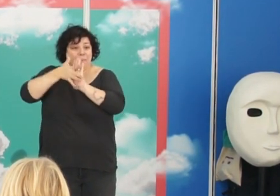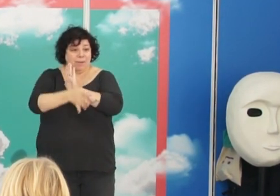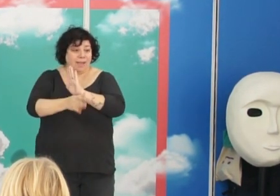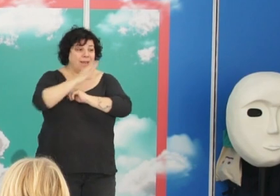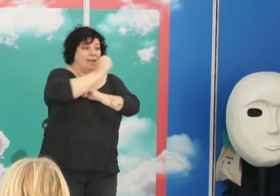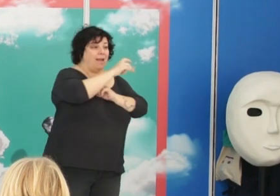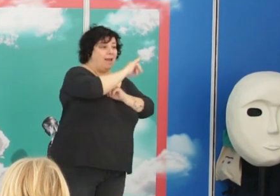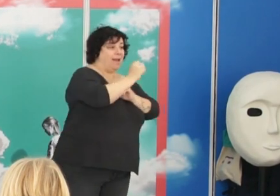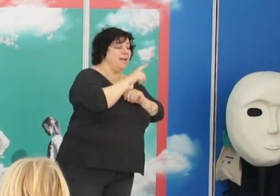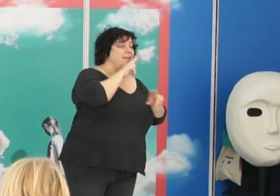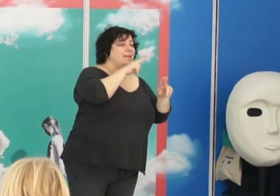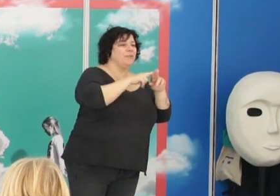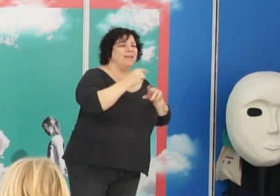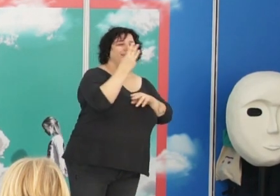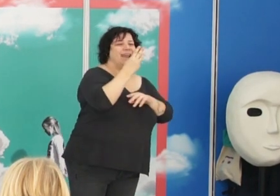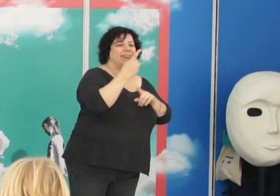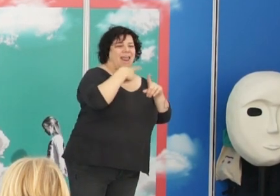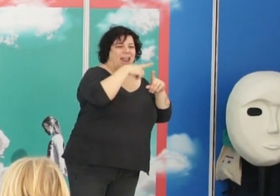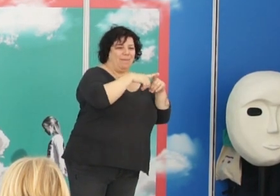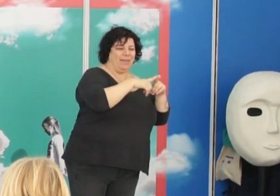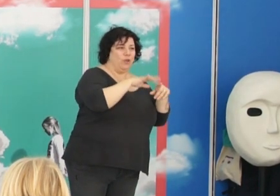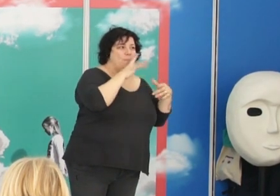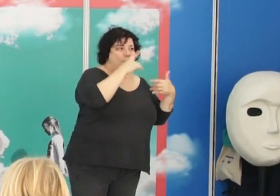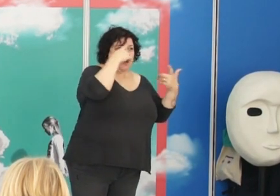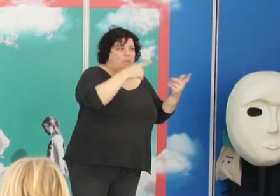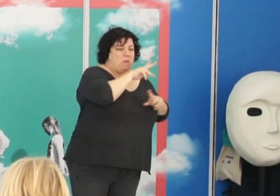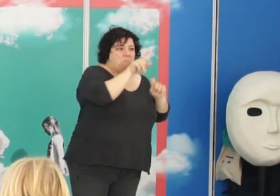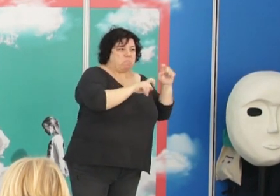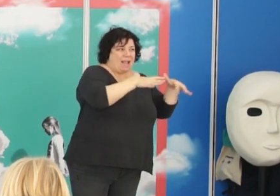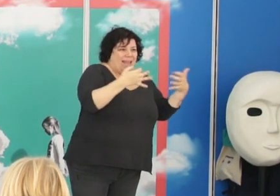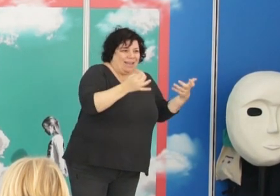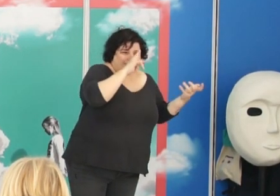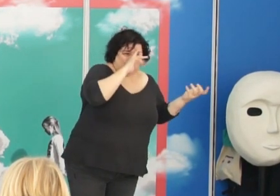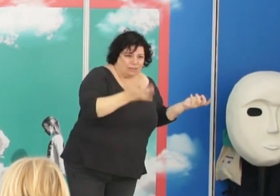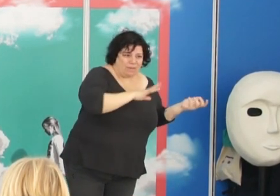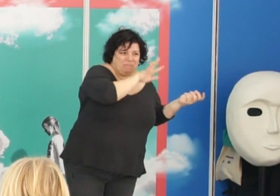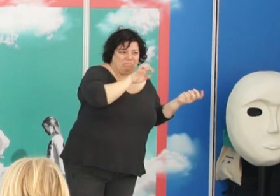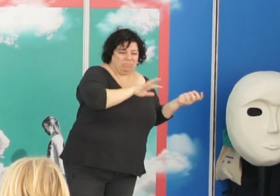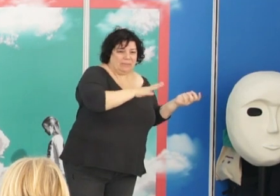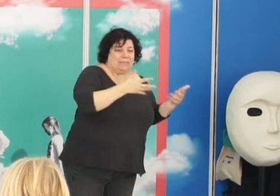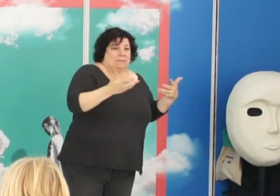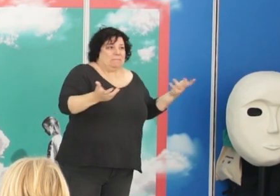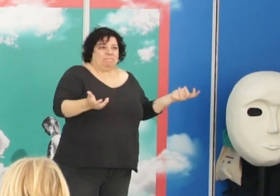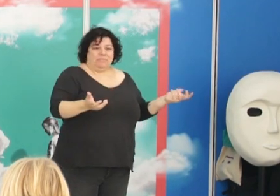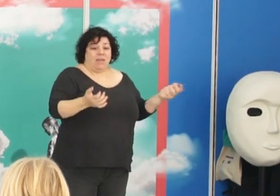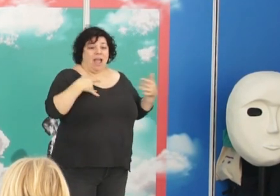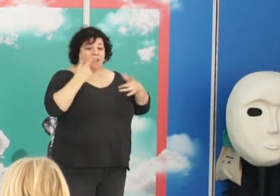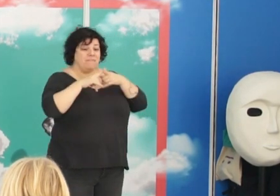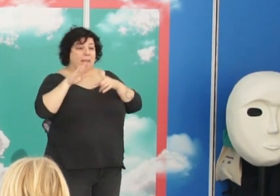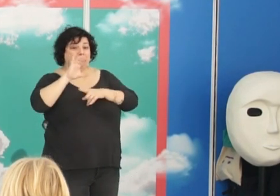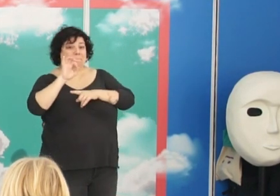Cajal llamaba el tercer elemento porque no sabía qué era. Superaba, de alguna manera,